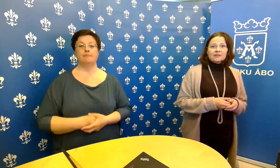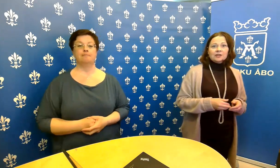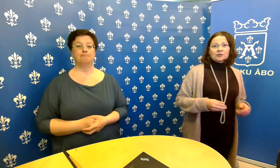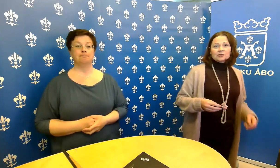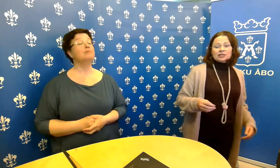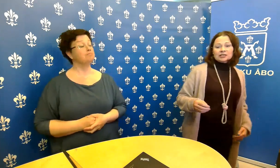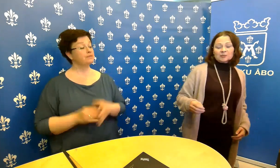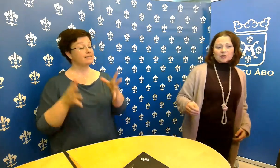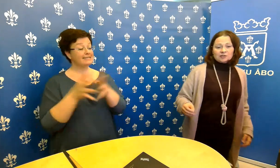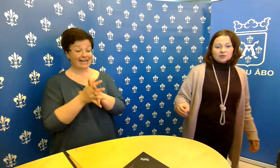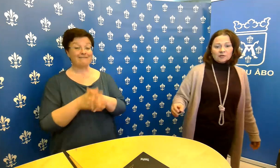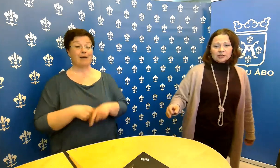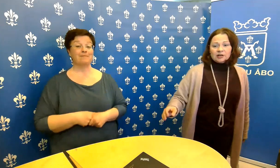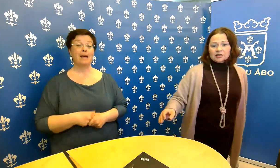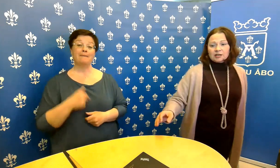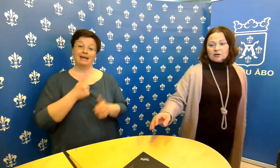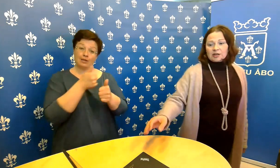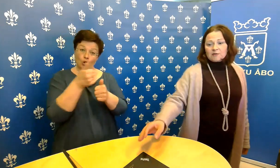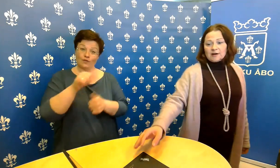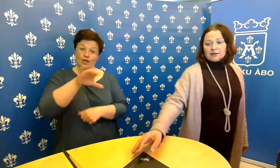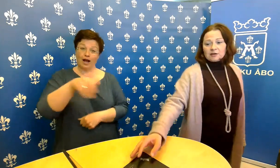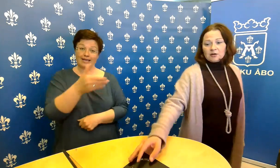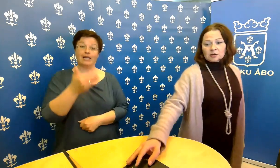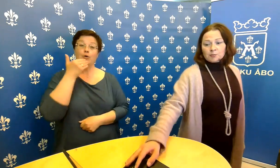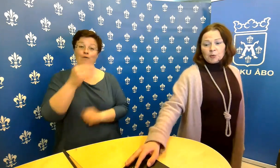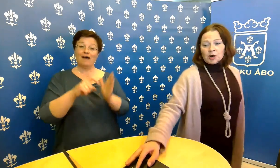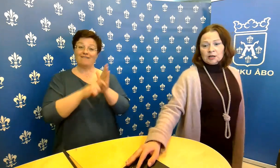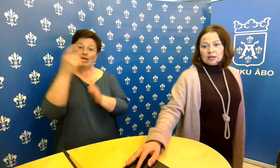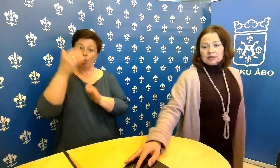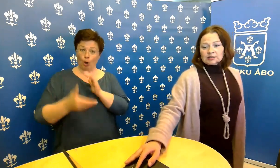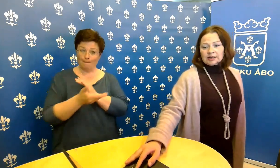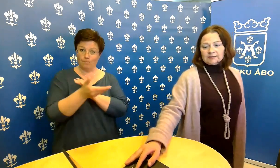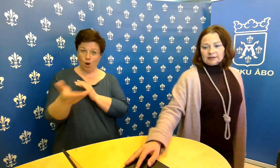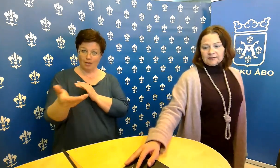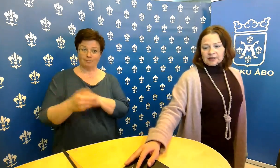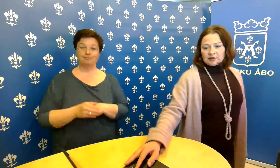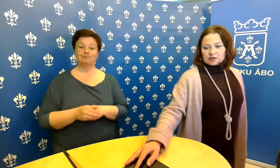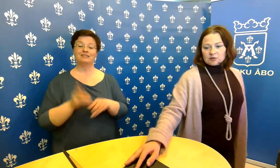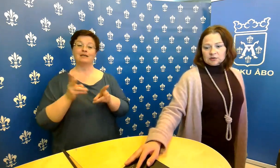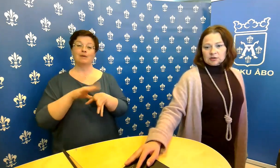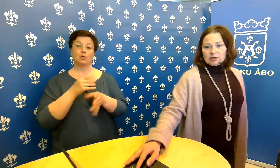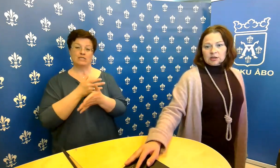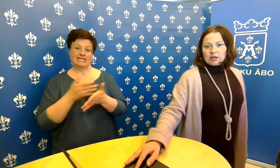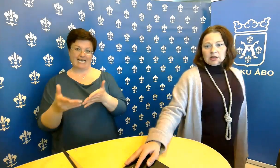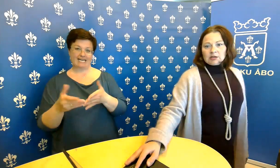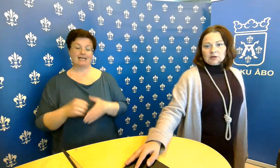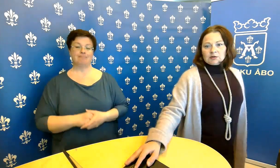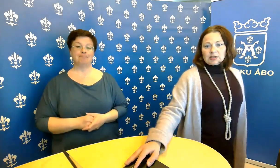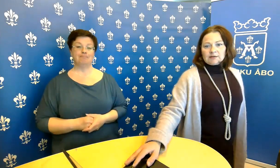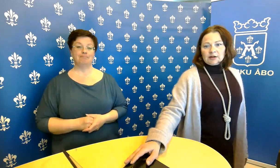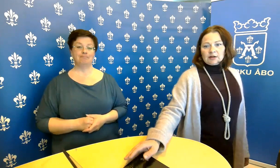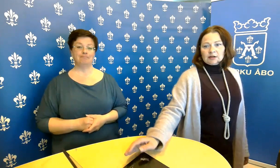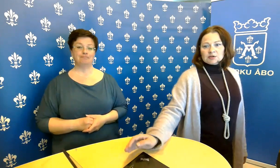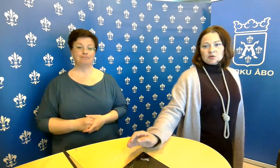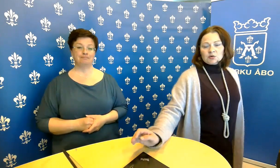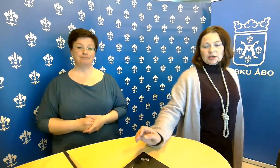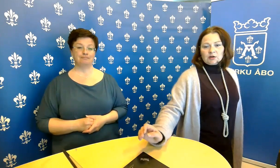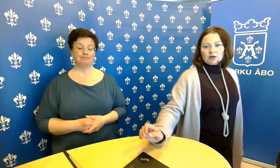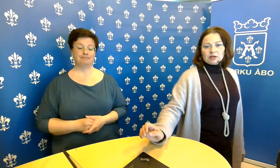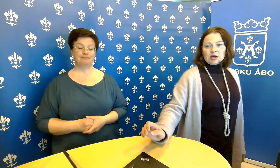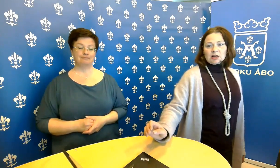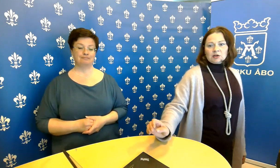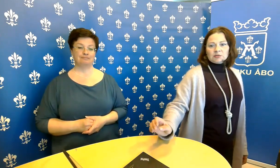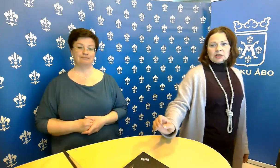Selvä juttu siinä tapauksessa. Toivotan kaikille oikein hyvää viikonloppua. Trevli Bekkosluut. Nytaav